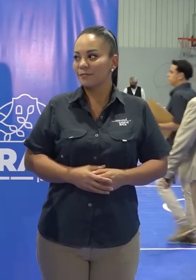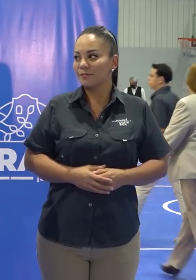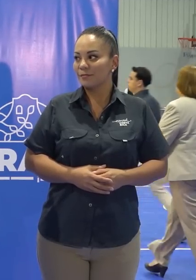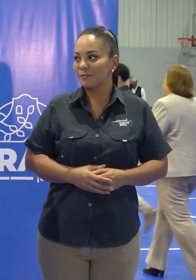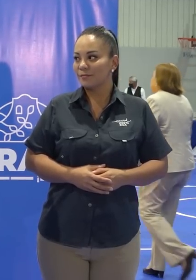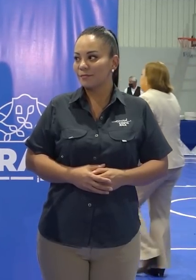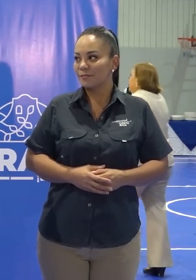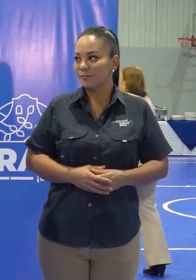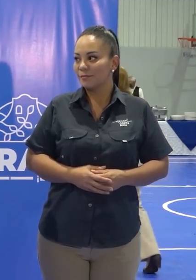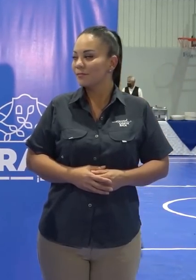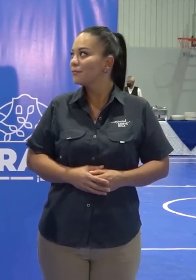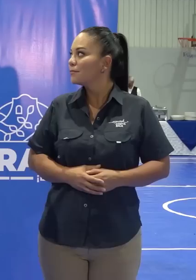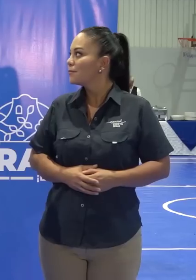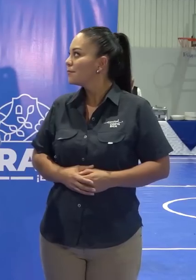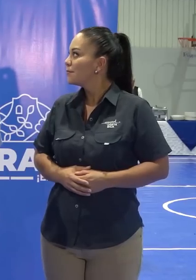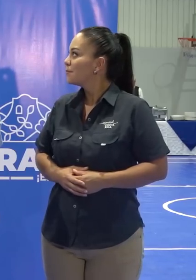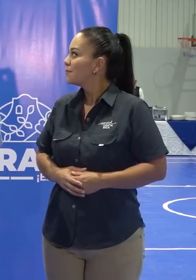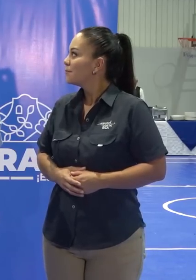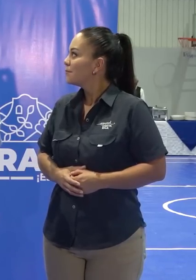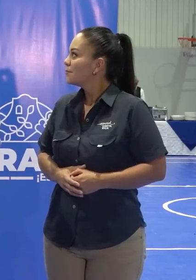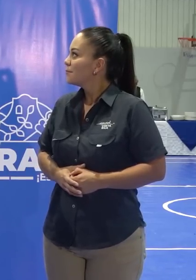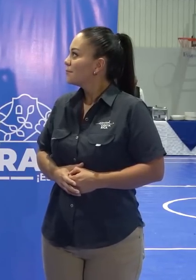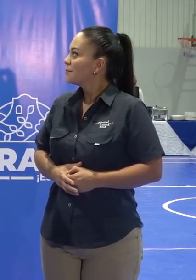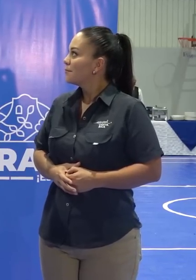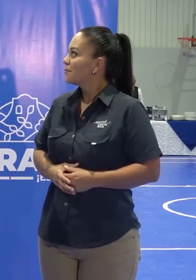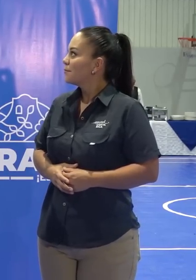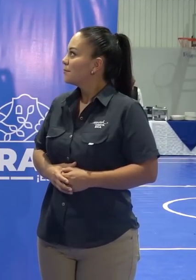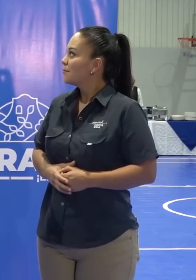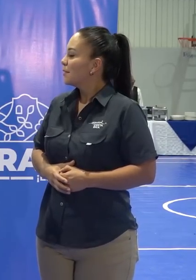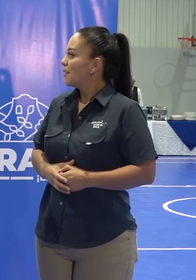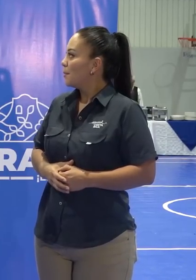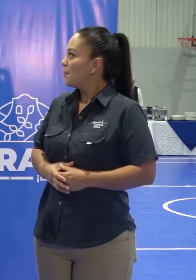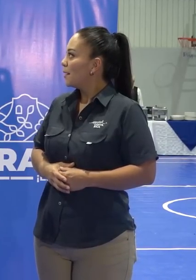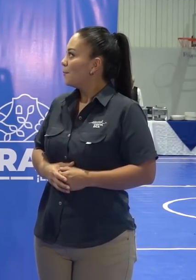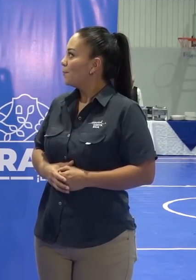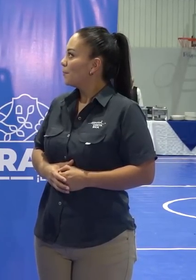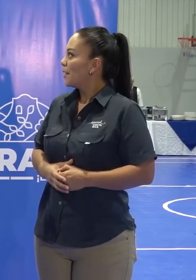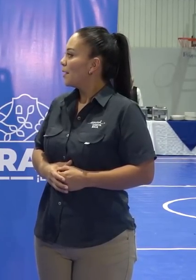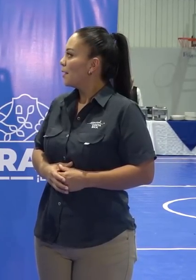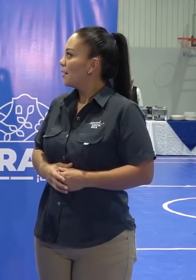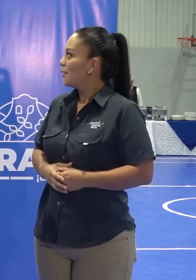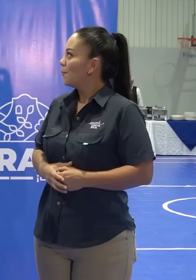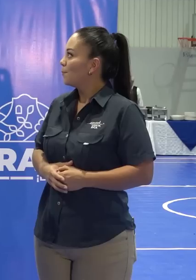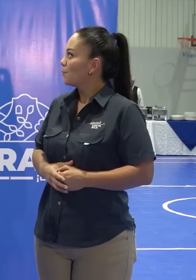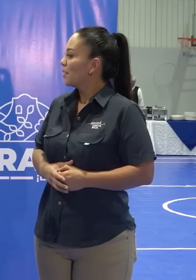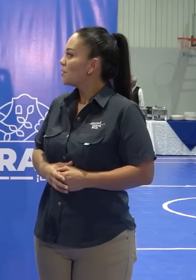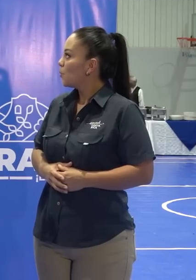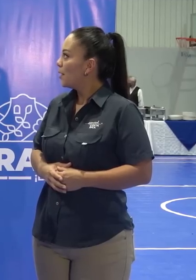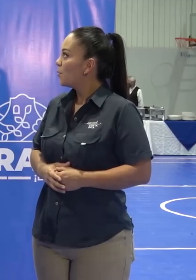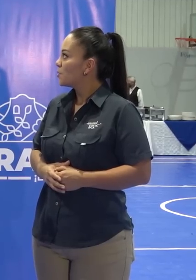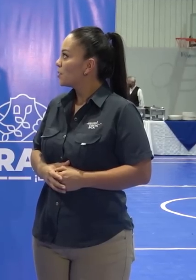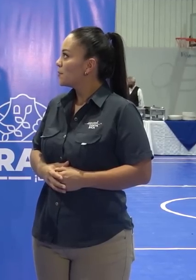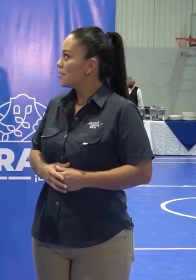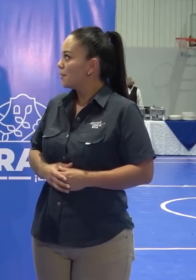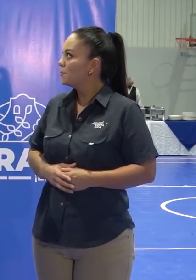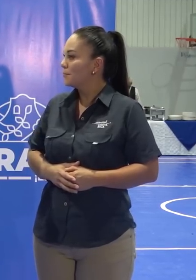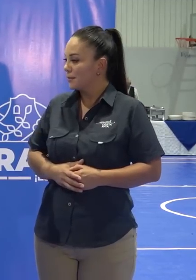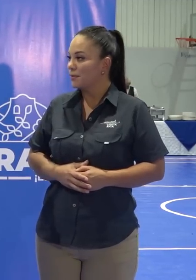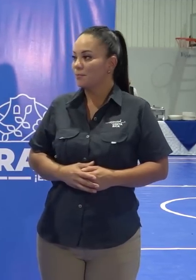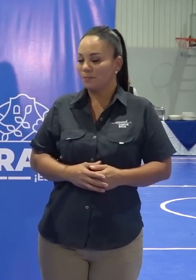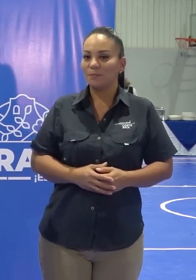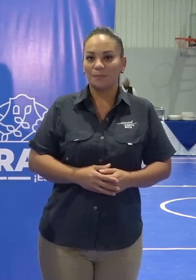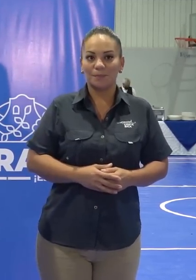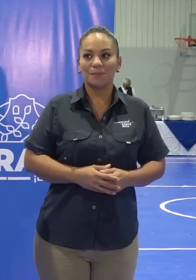que el señor Presidente de la República les pueda compartir las impresiones de lo que ha sido un día muy activo, donde hemos podido